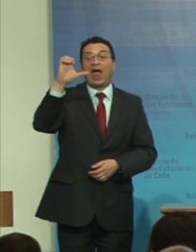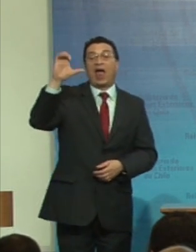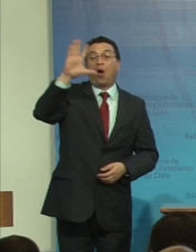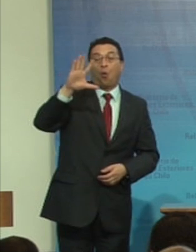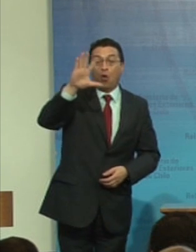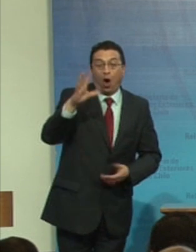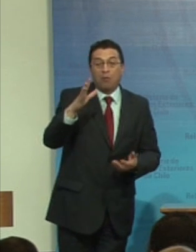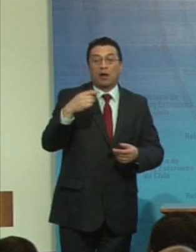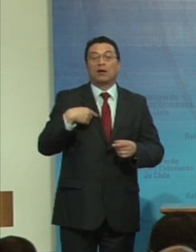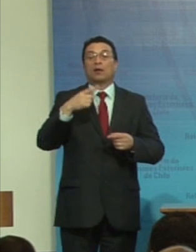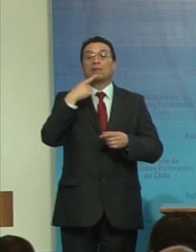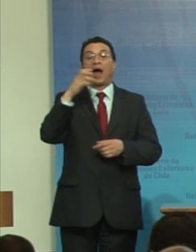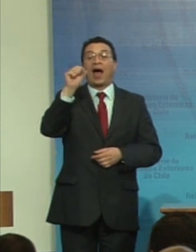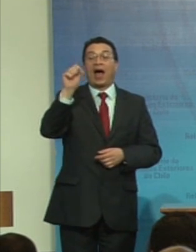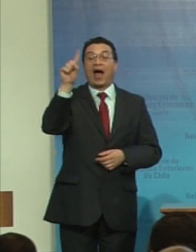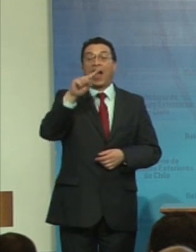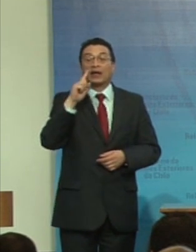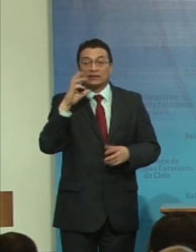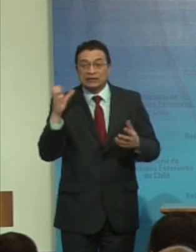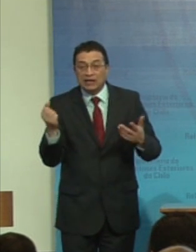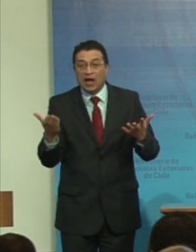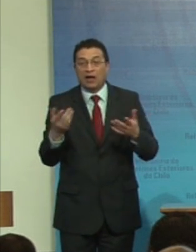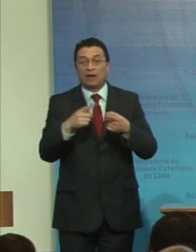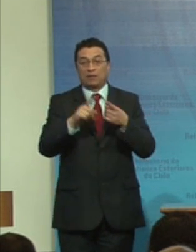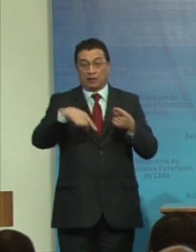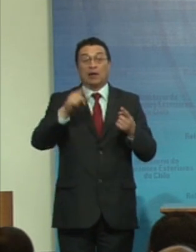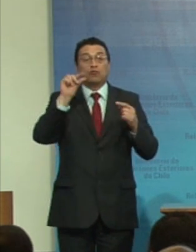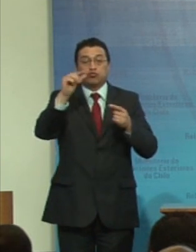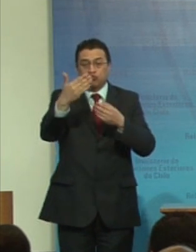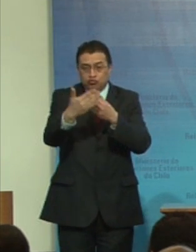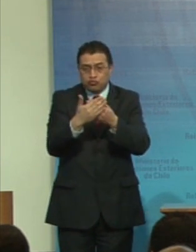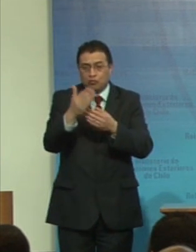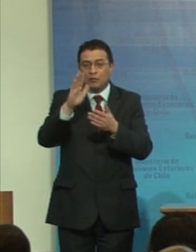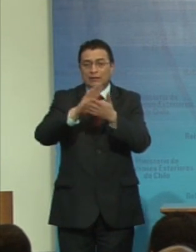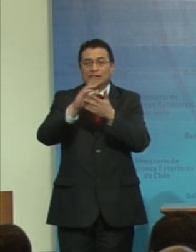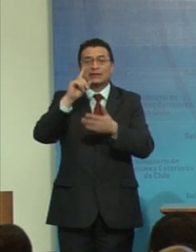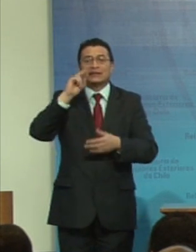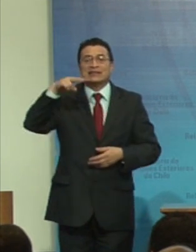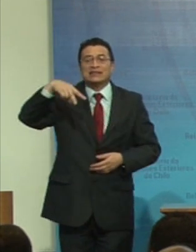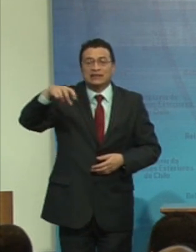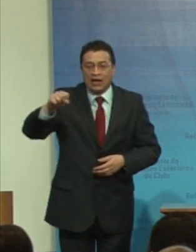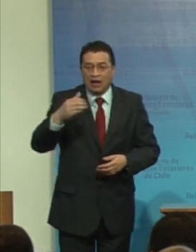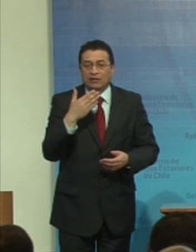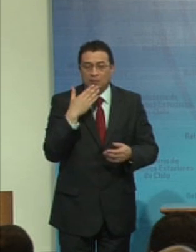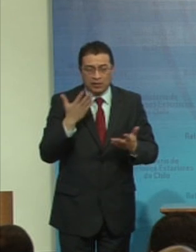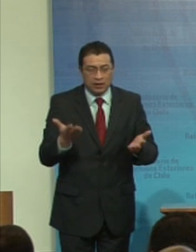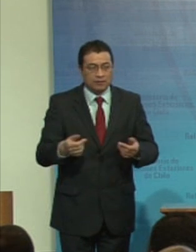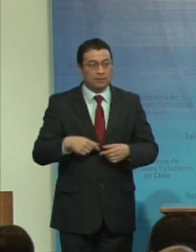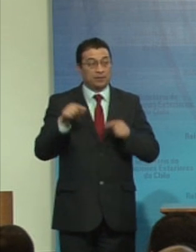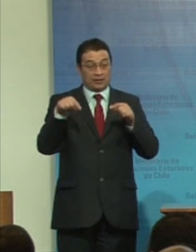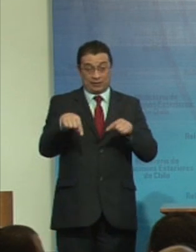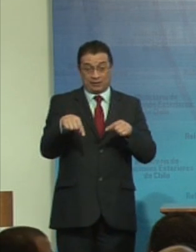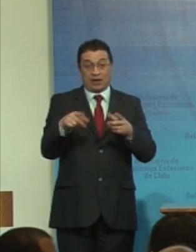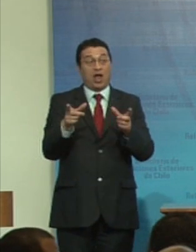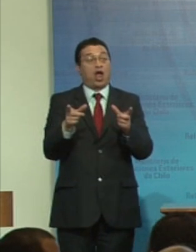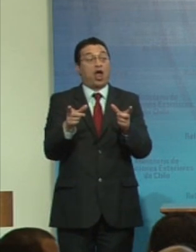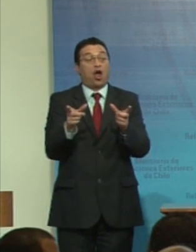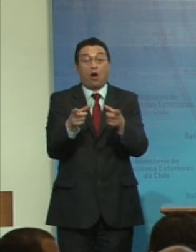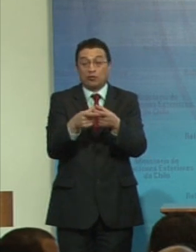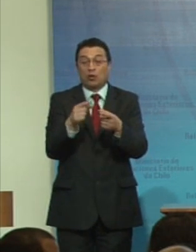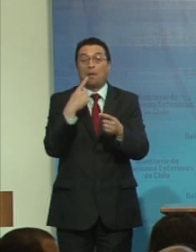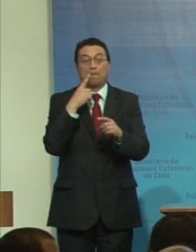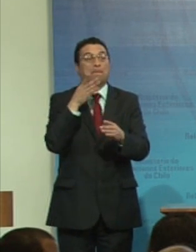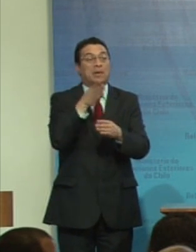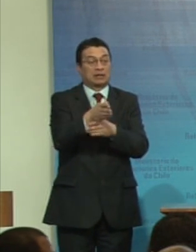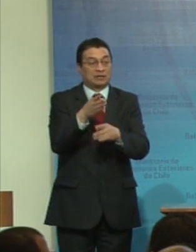vamos a realizar en Asia, en estos días en China. Entonces, el comité ha estado presente